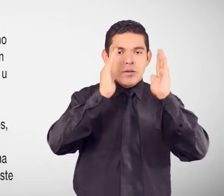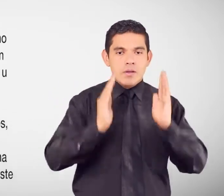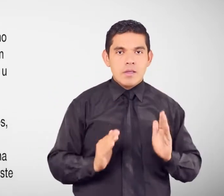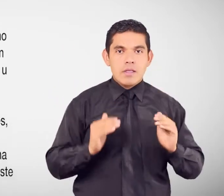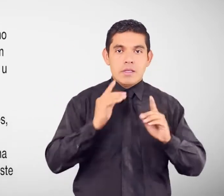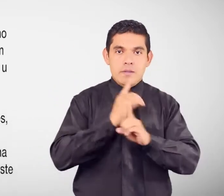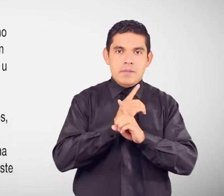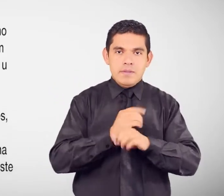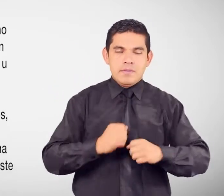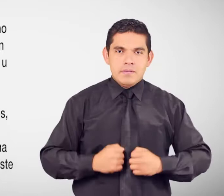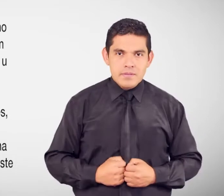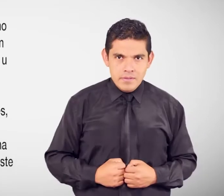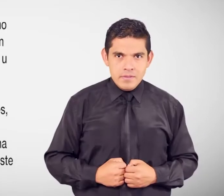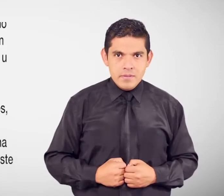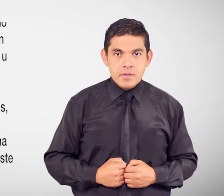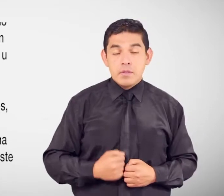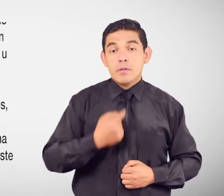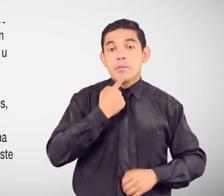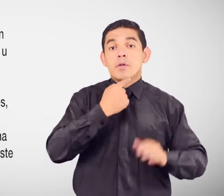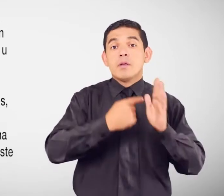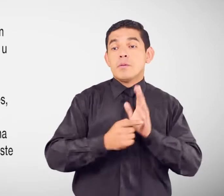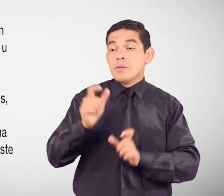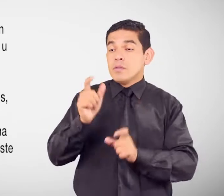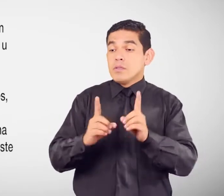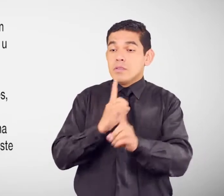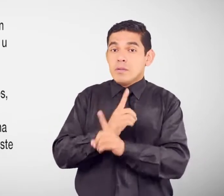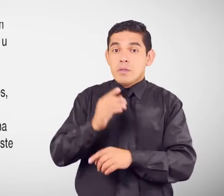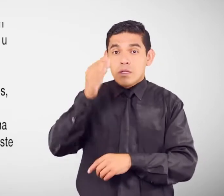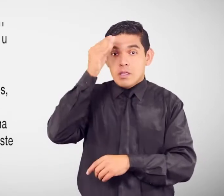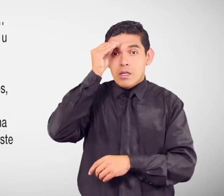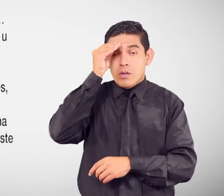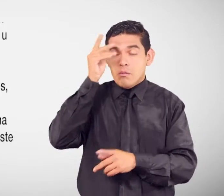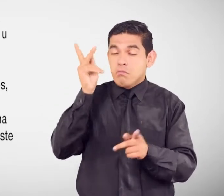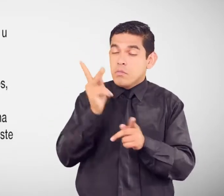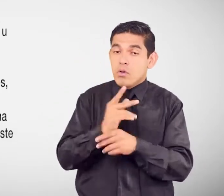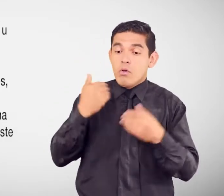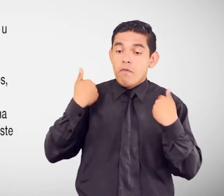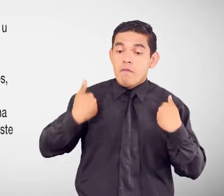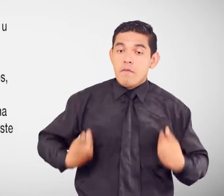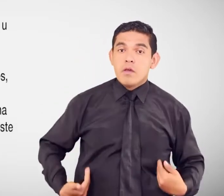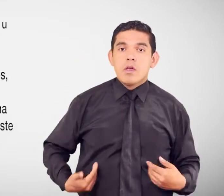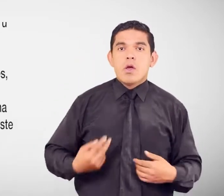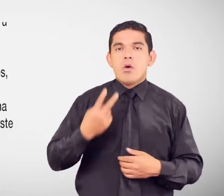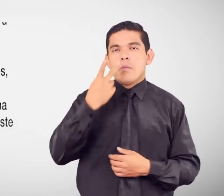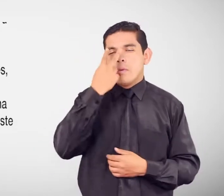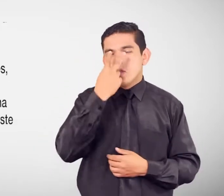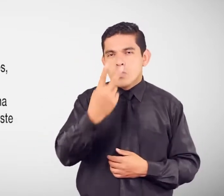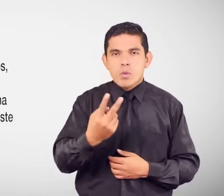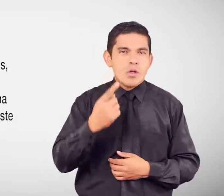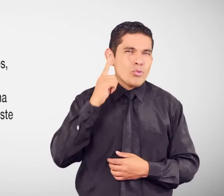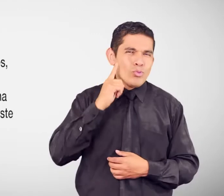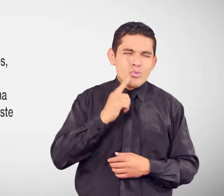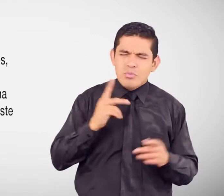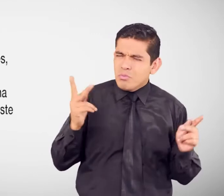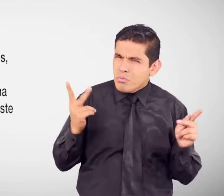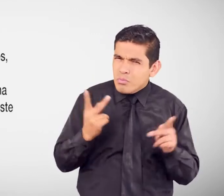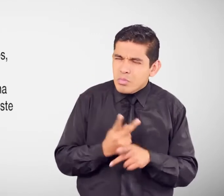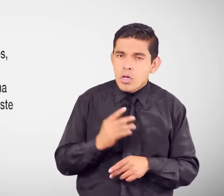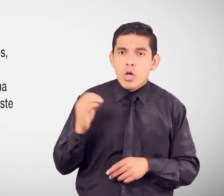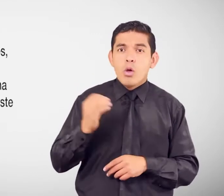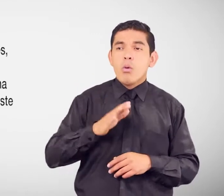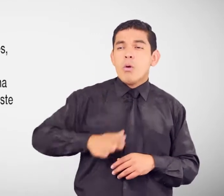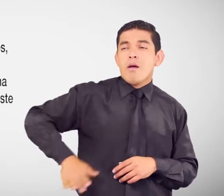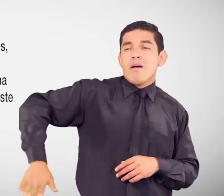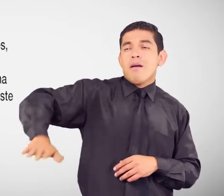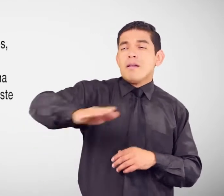Física Y o sensorial Así como por su Ubicación geográfica No pueden acceder A servicios De atención diurna U